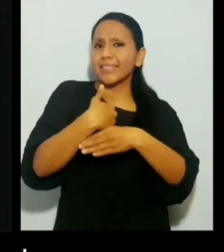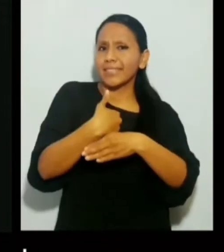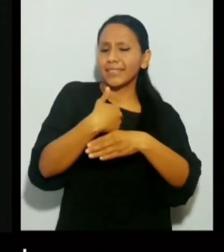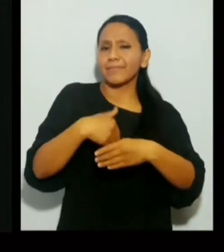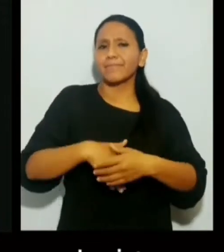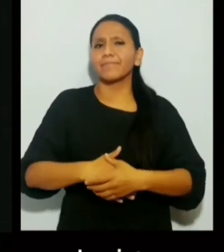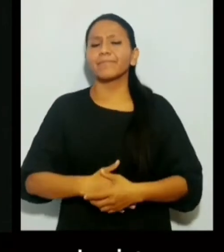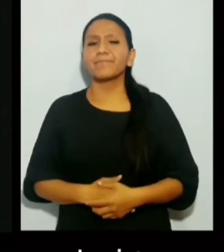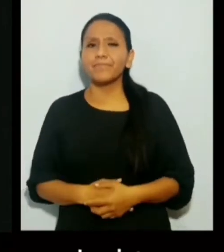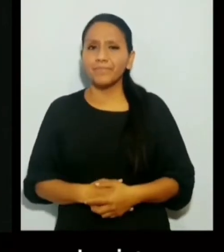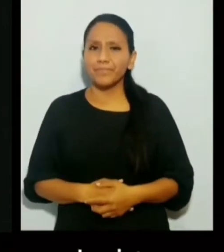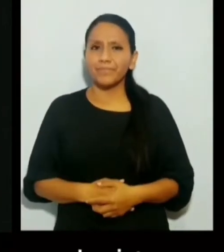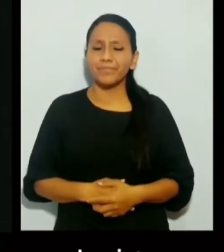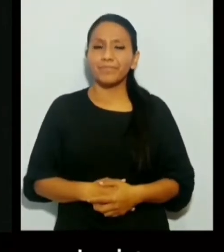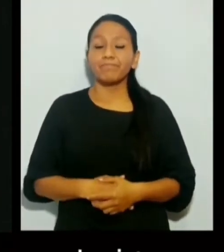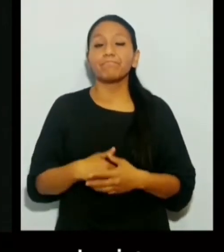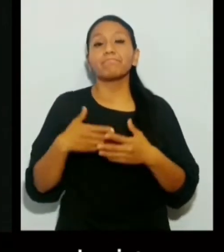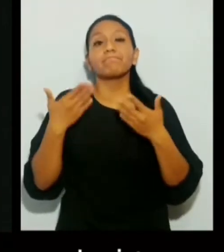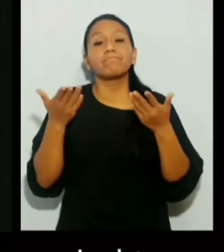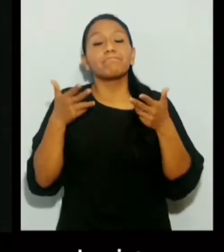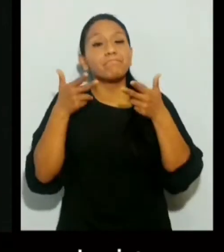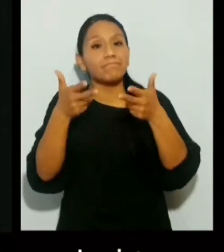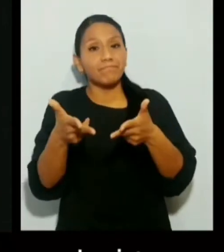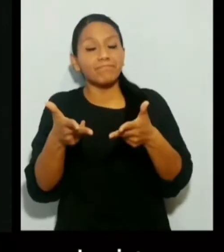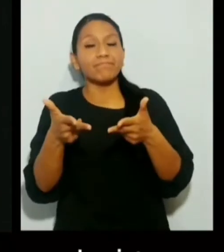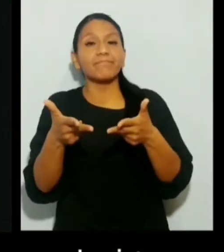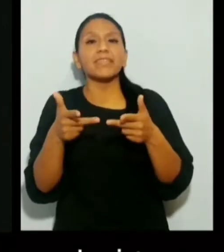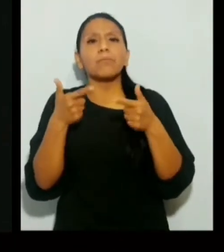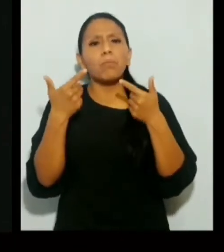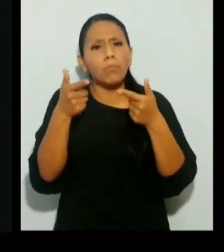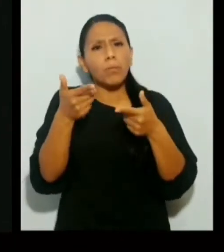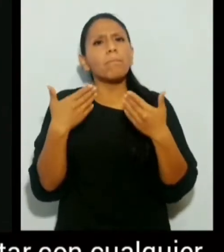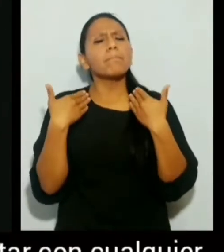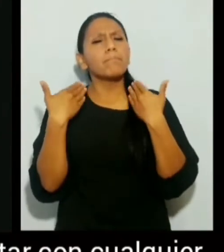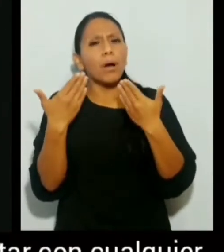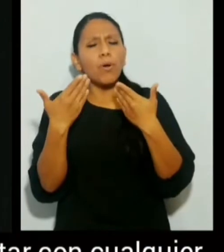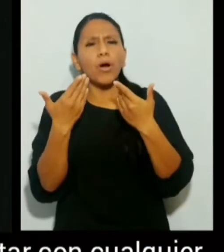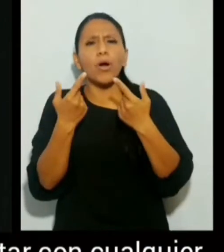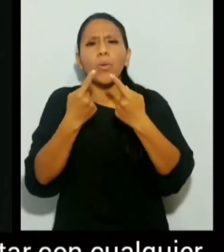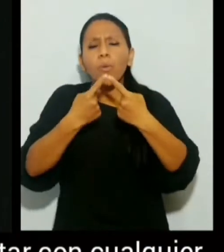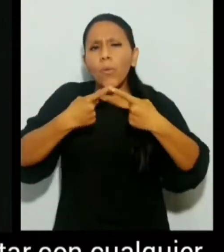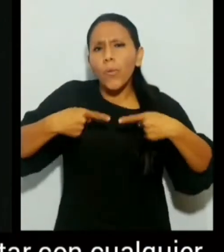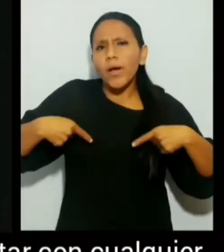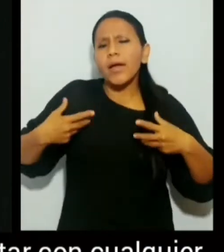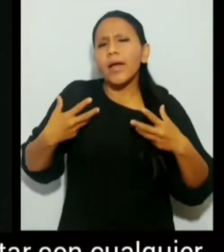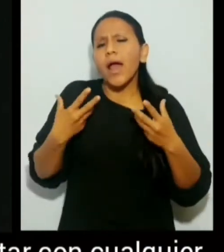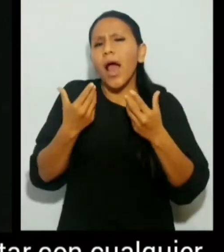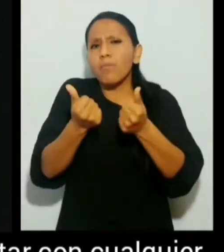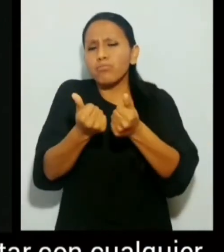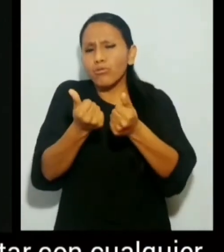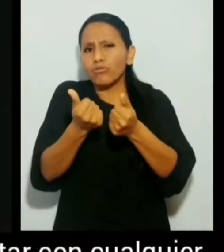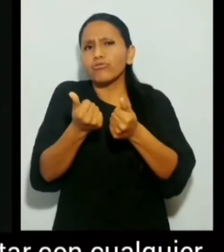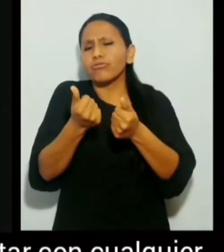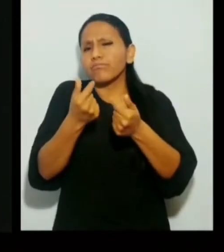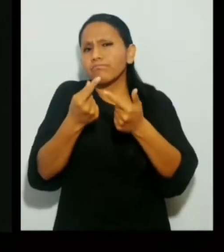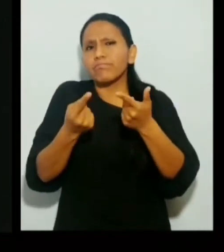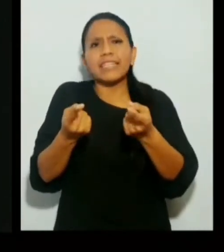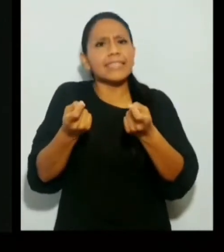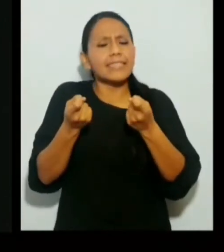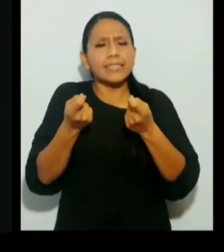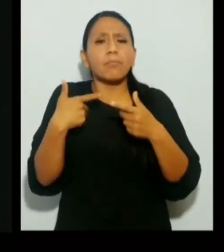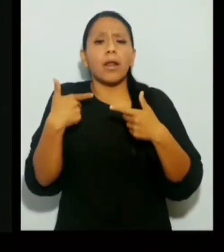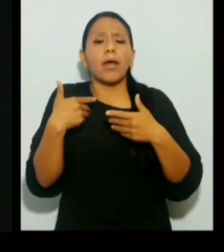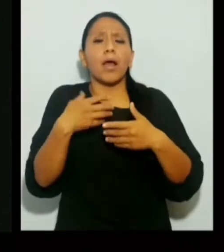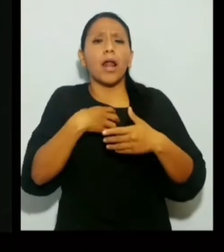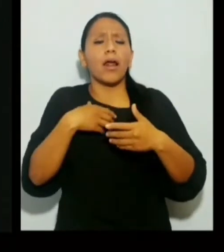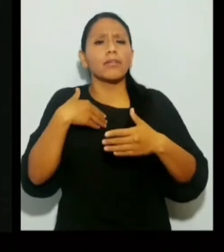inscriben. Desde ya queremos decirte que vas a poder contar con cualquier tipo de apoyo que necesites